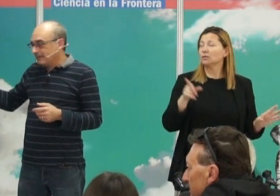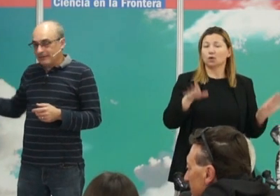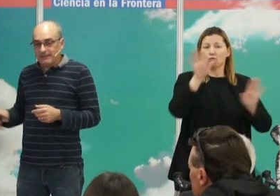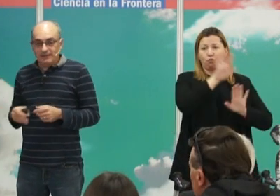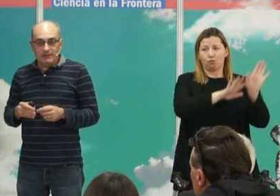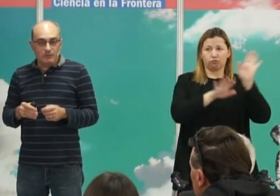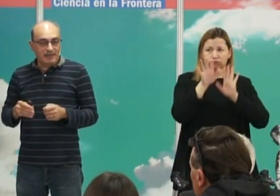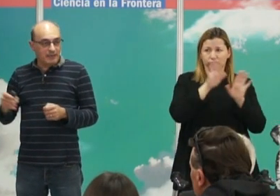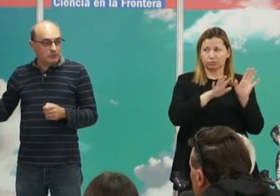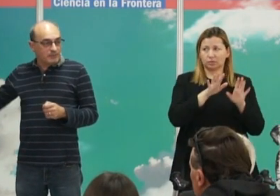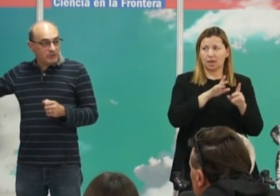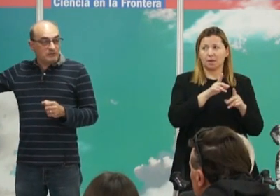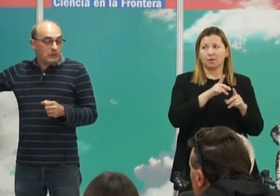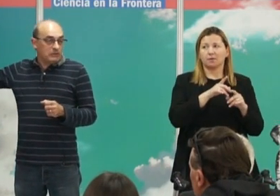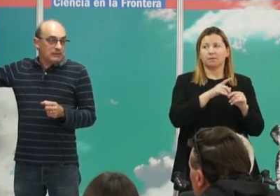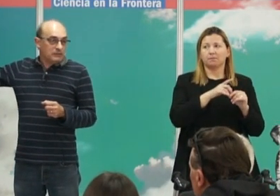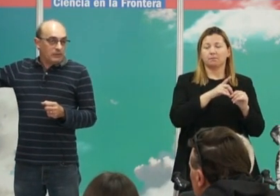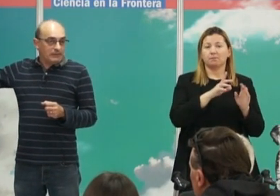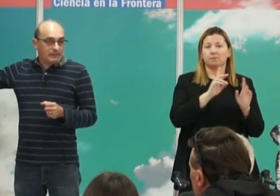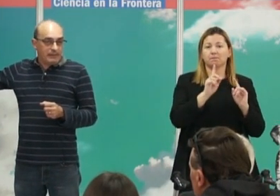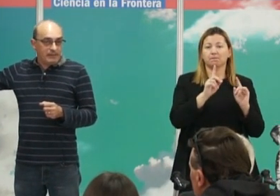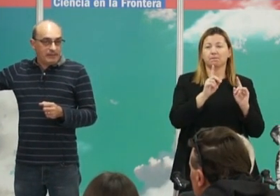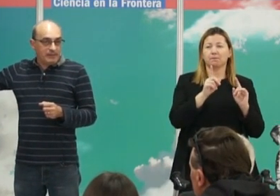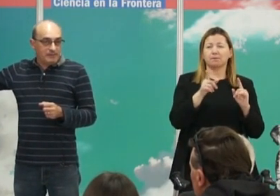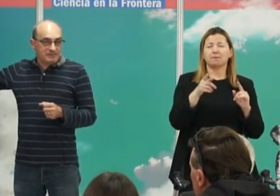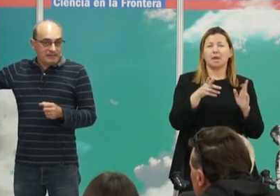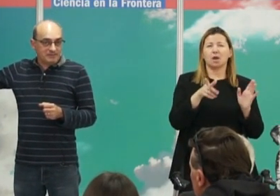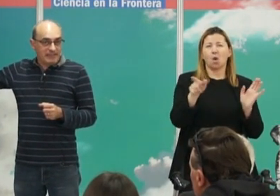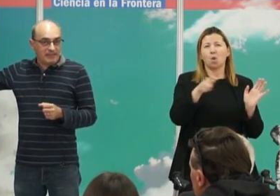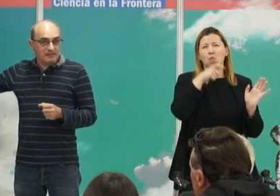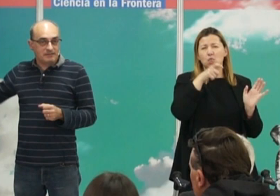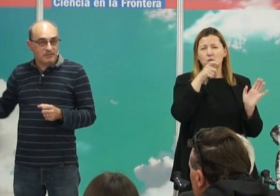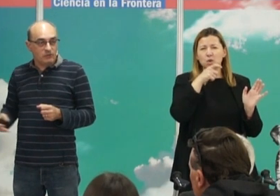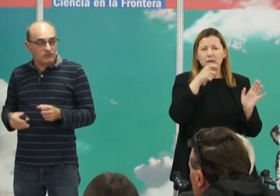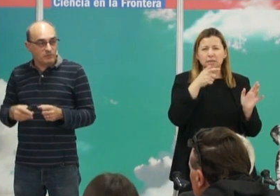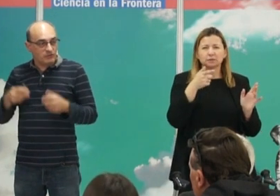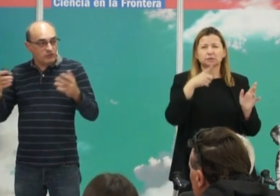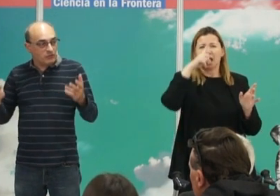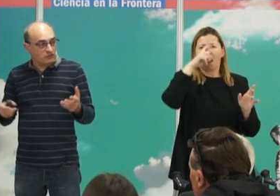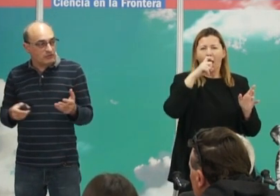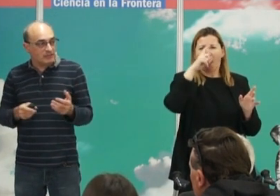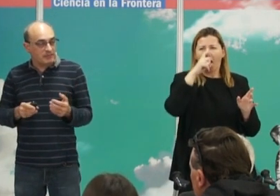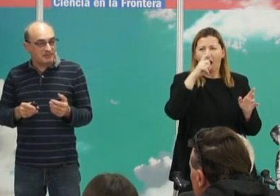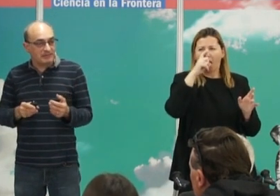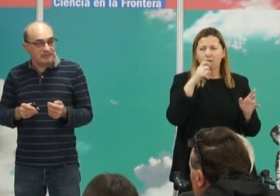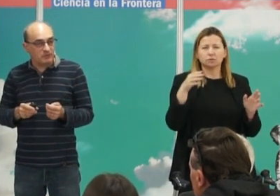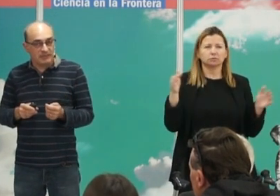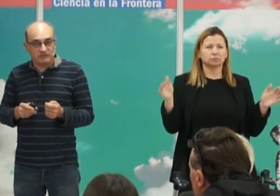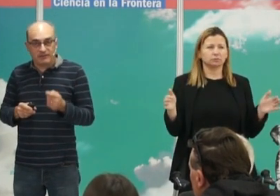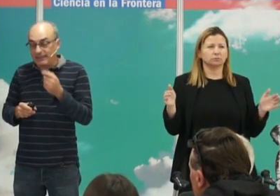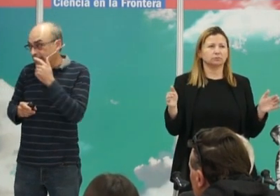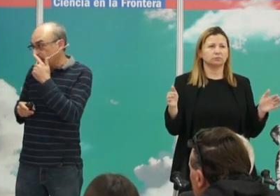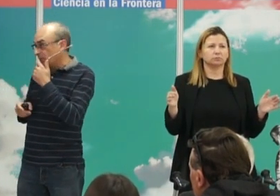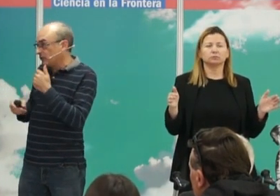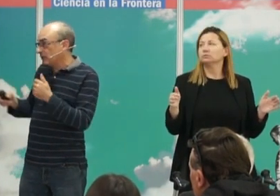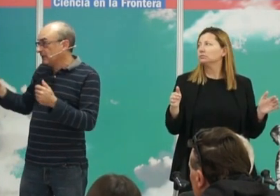de nomenclatura pero desde luego durante bastantes décadas los puestos representativos en